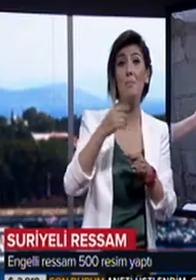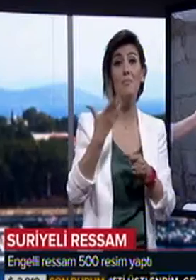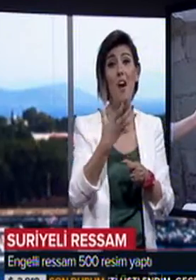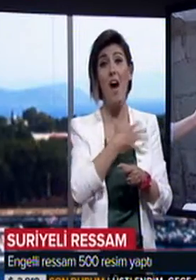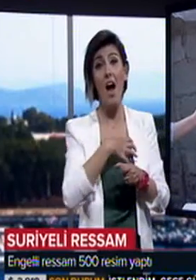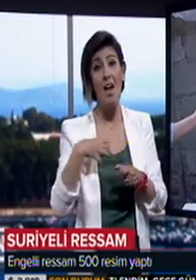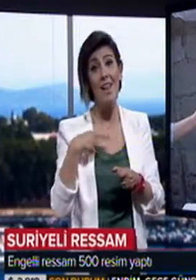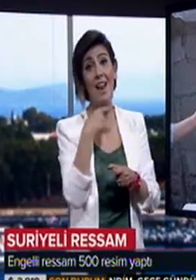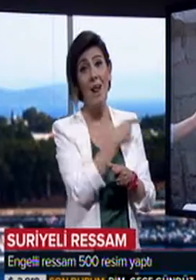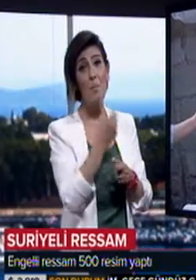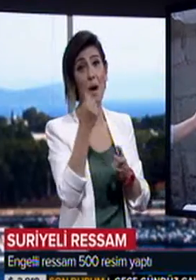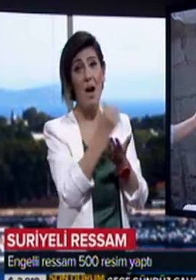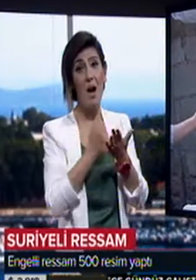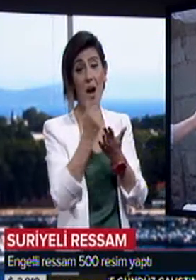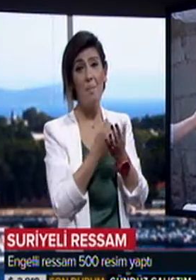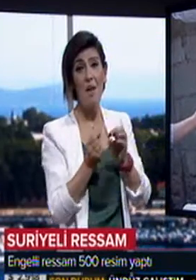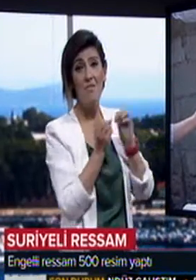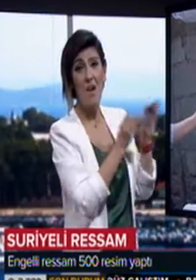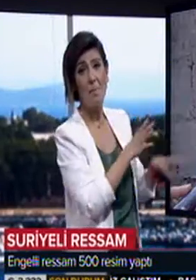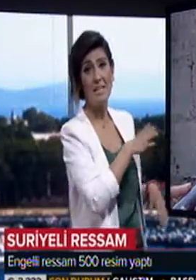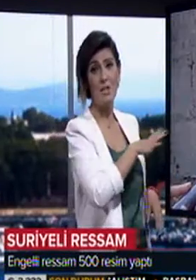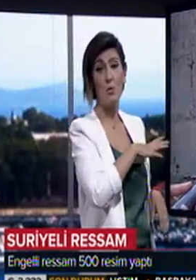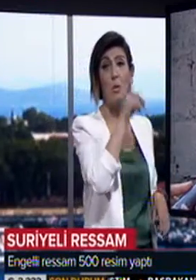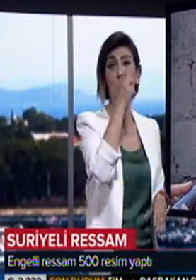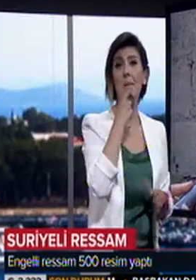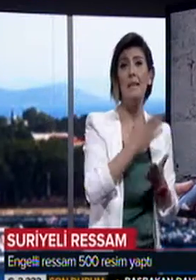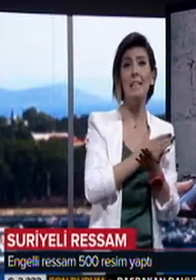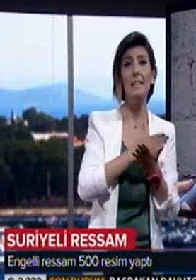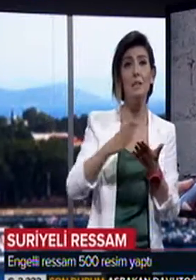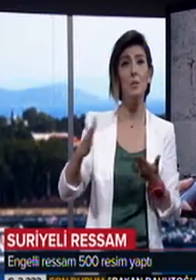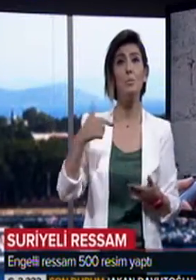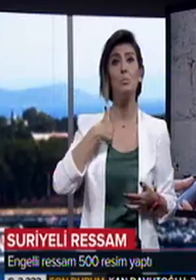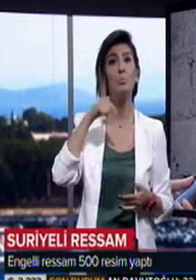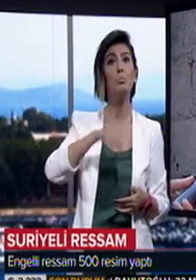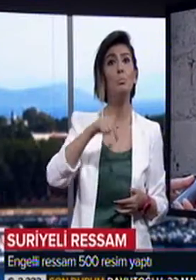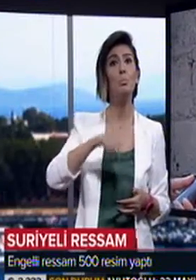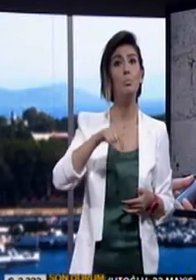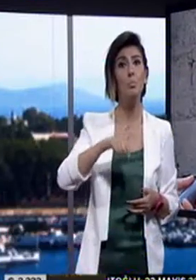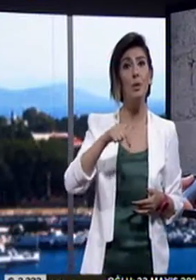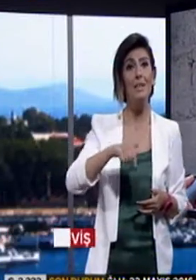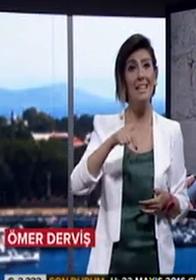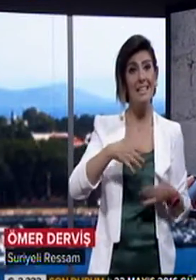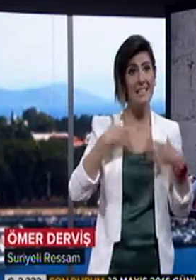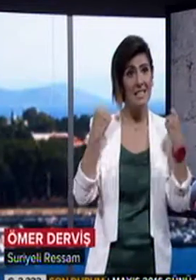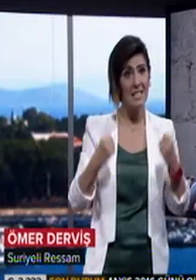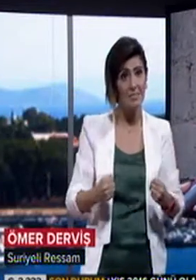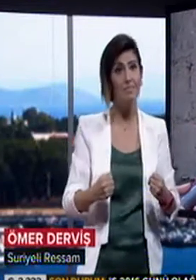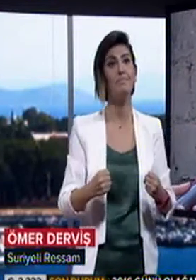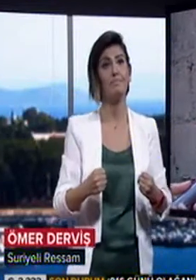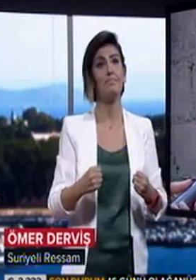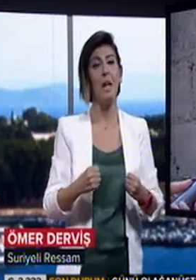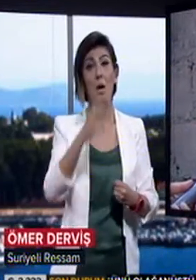ailelere de para vermek istiyoruz. Bir yıldır buradayız.